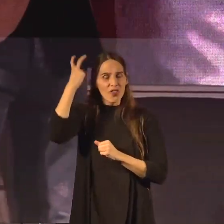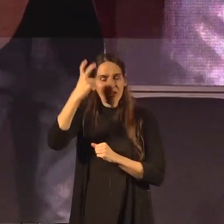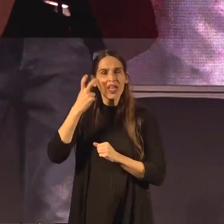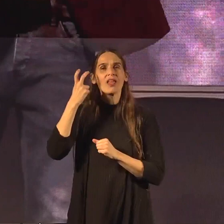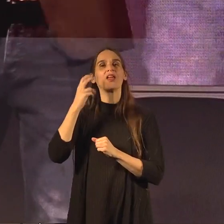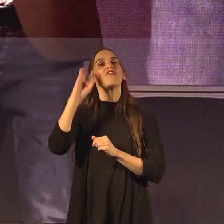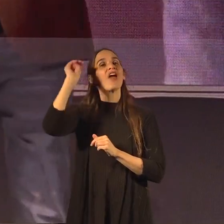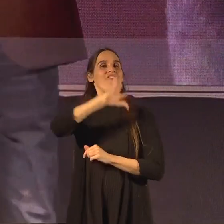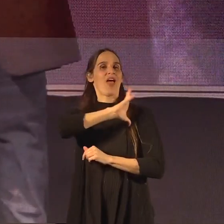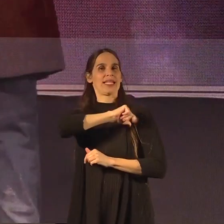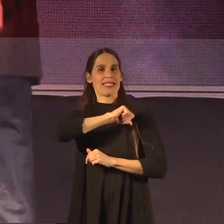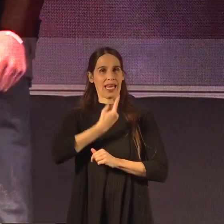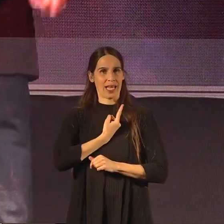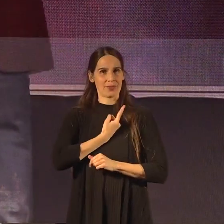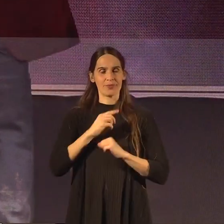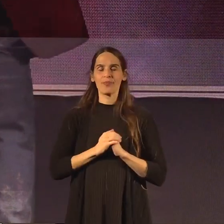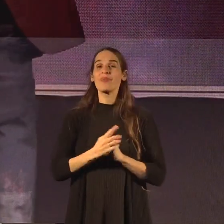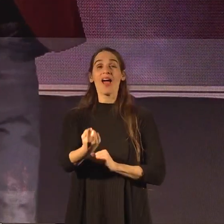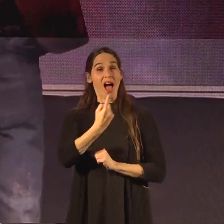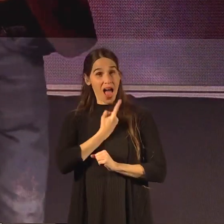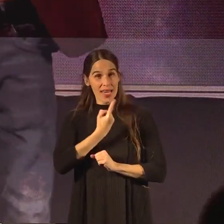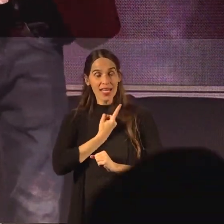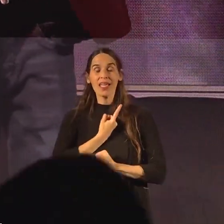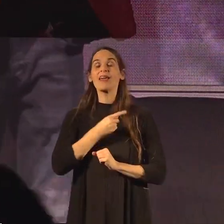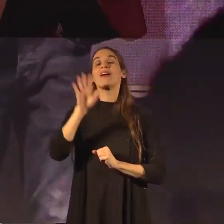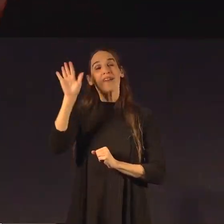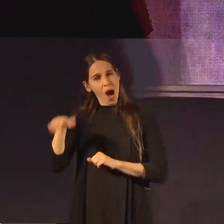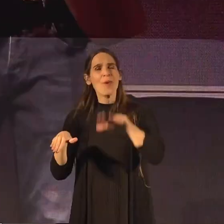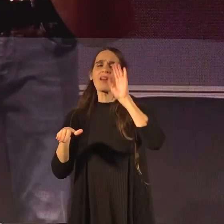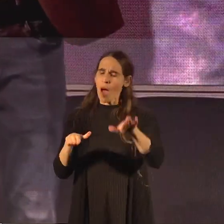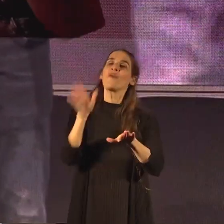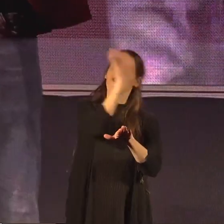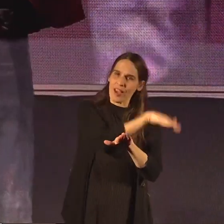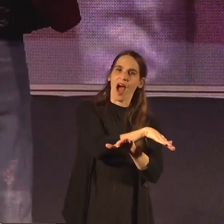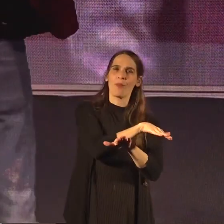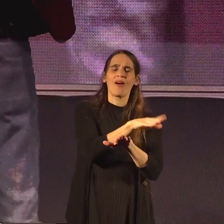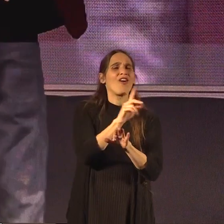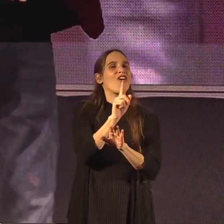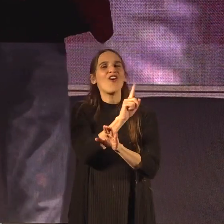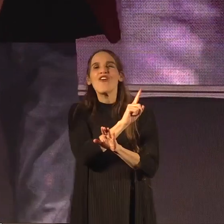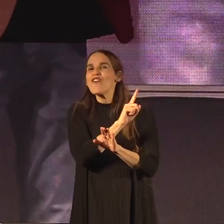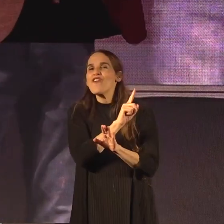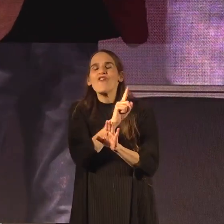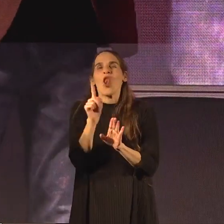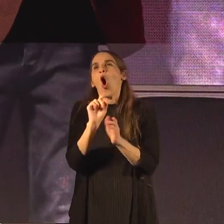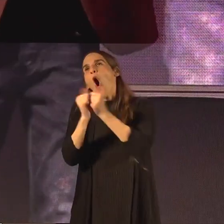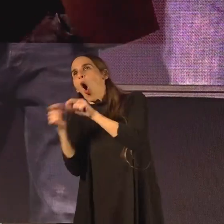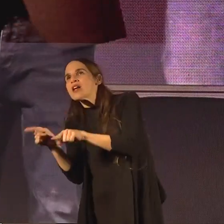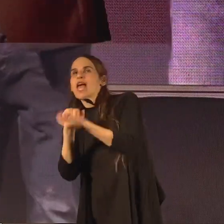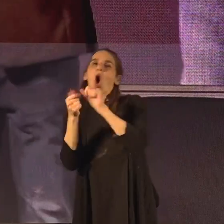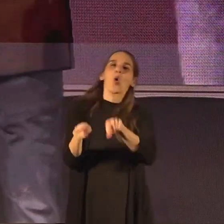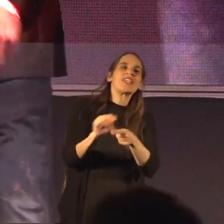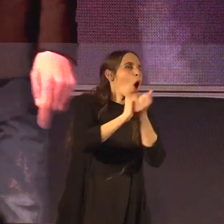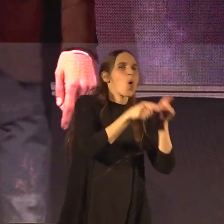ופלסטיני אני גם גם וגם ולא או או